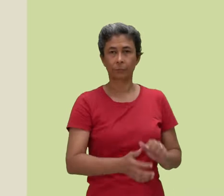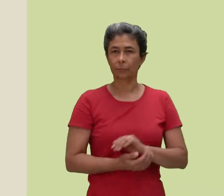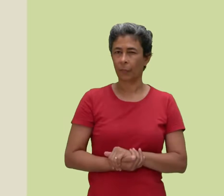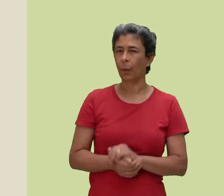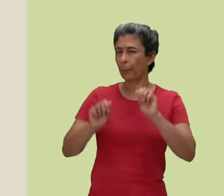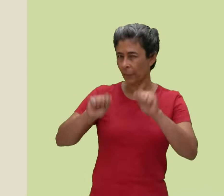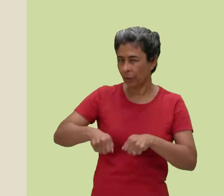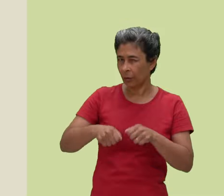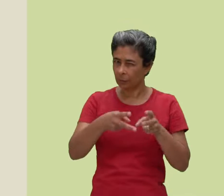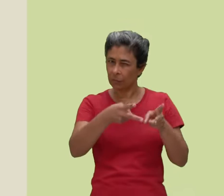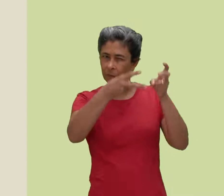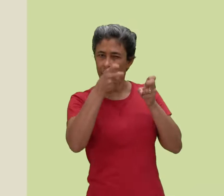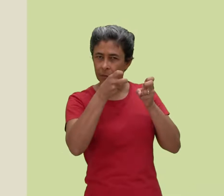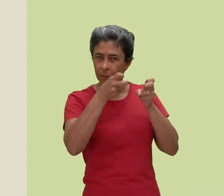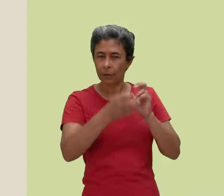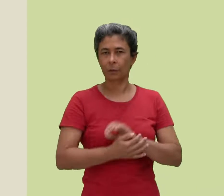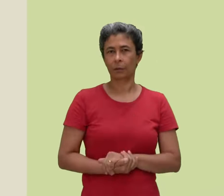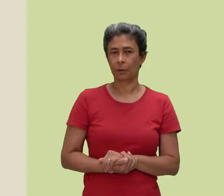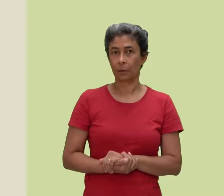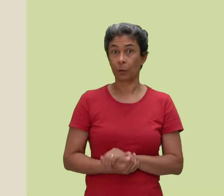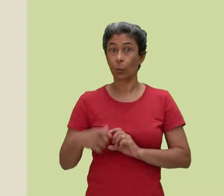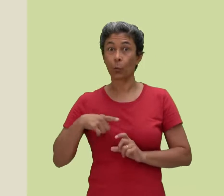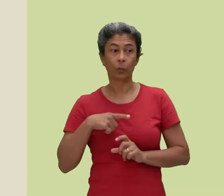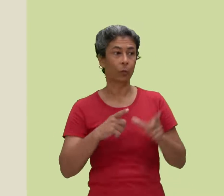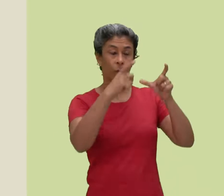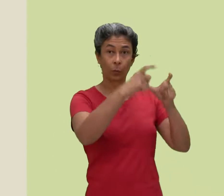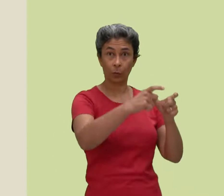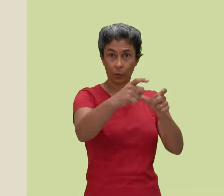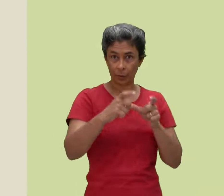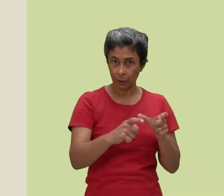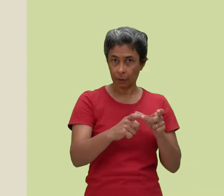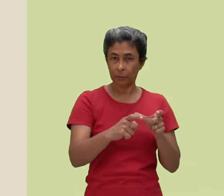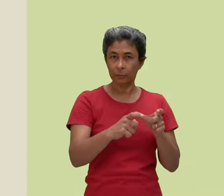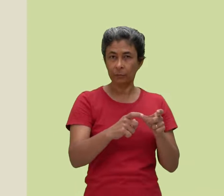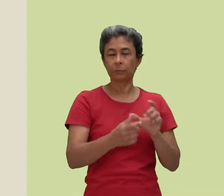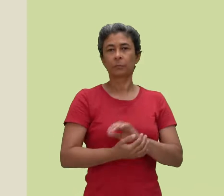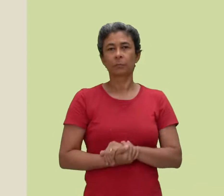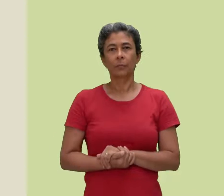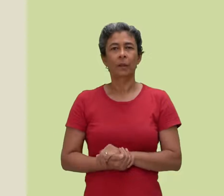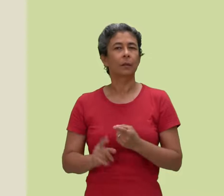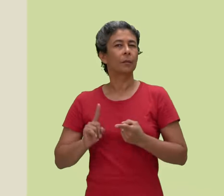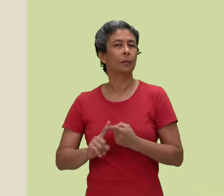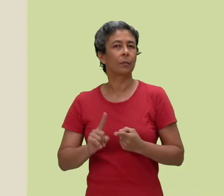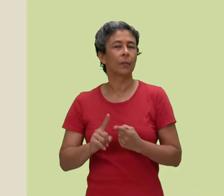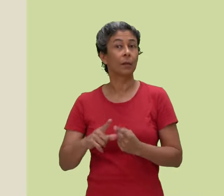É possível perceber que, além do local, da realização do verbo,